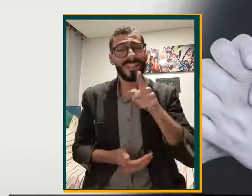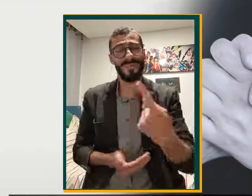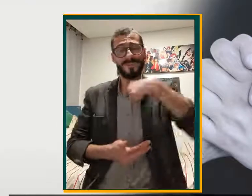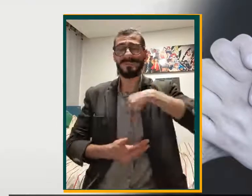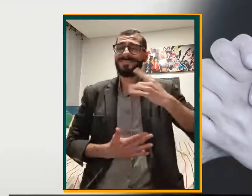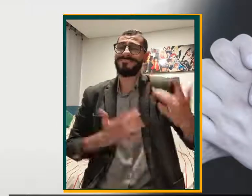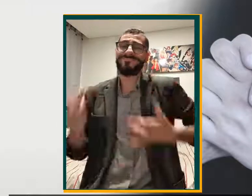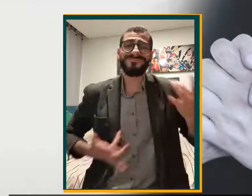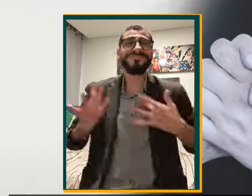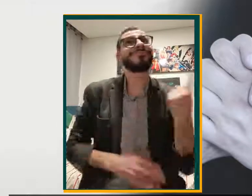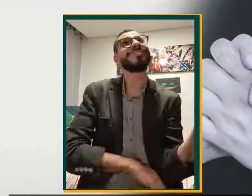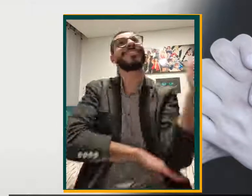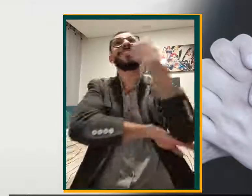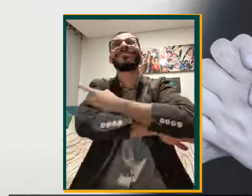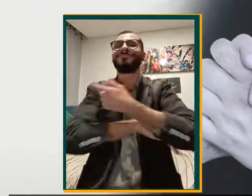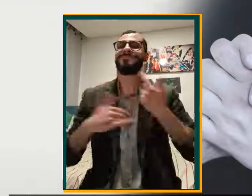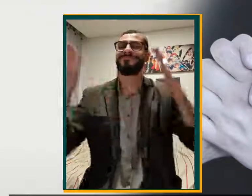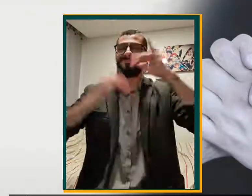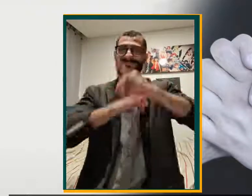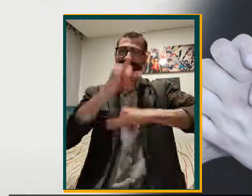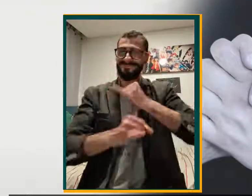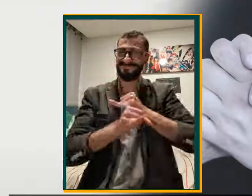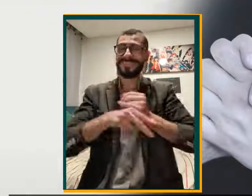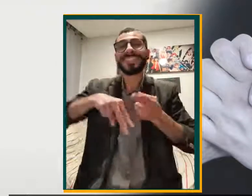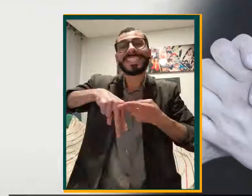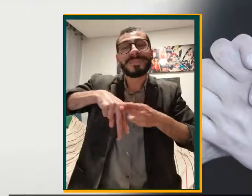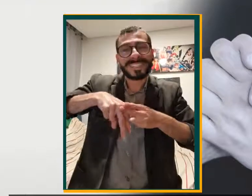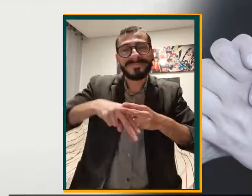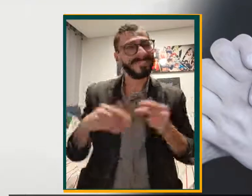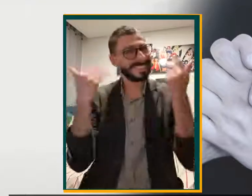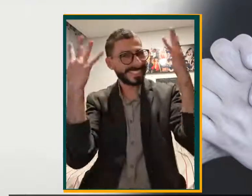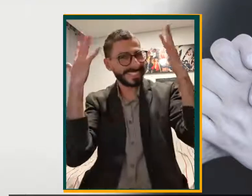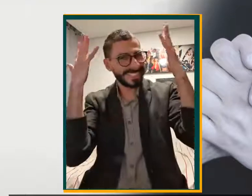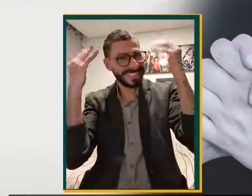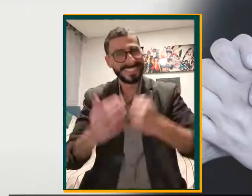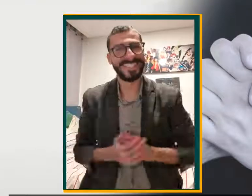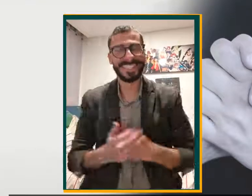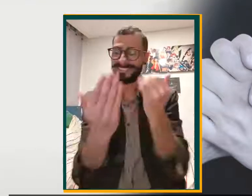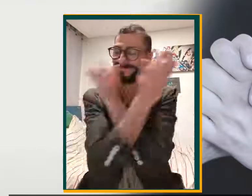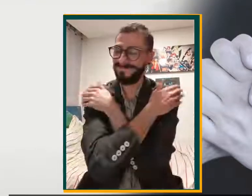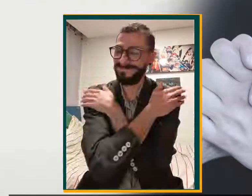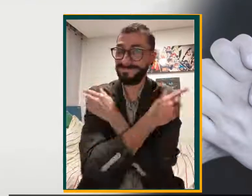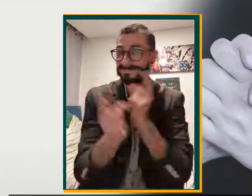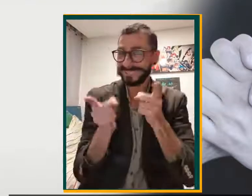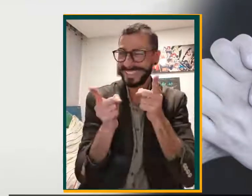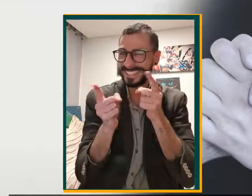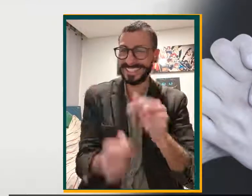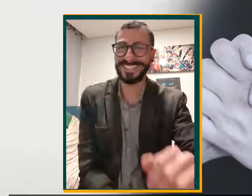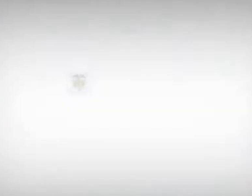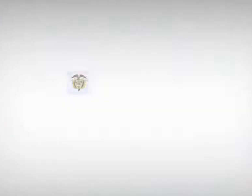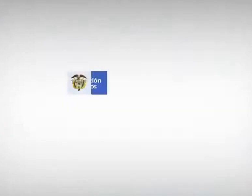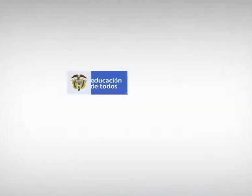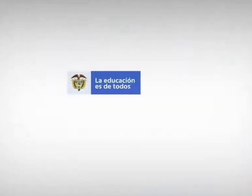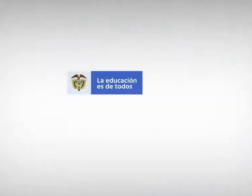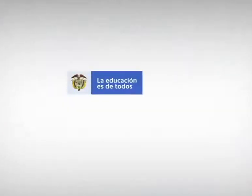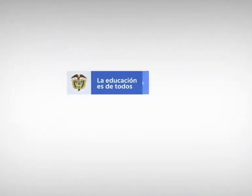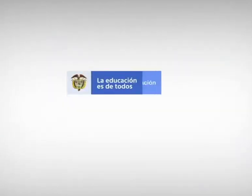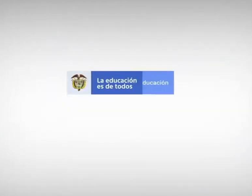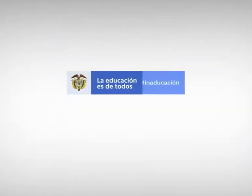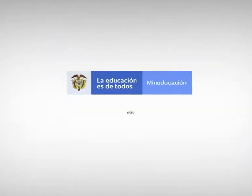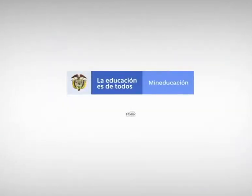Feliz Día Internacional del Intérprete. Un abrazo para ustedes. ¡Adiós! ¡Adiós!